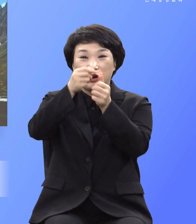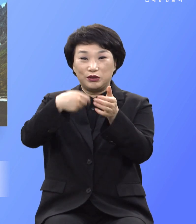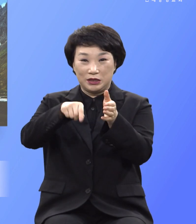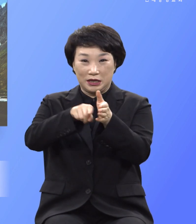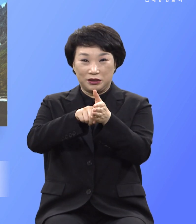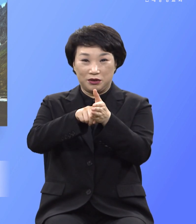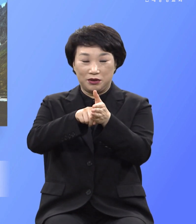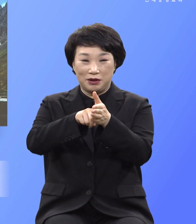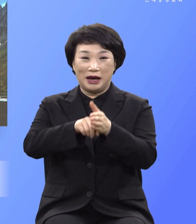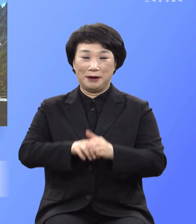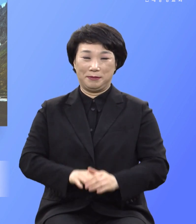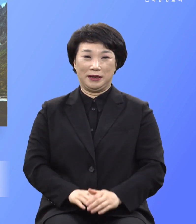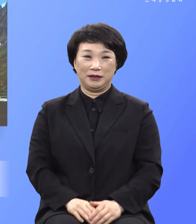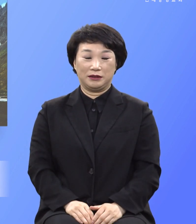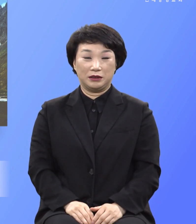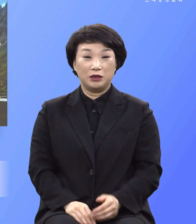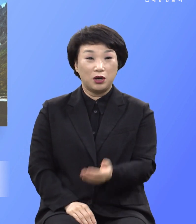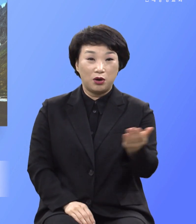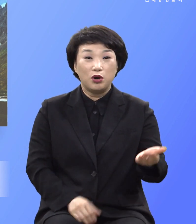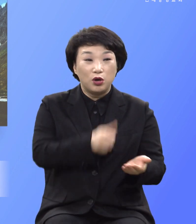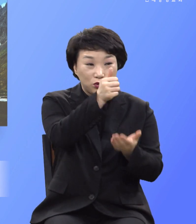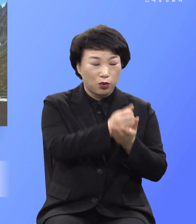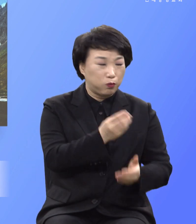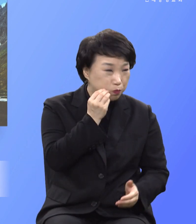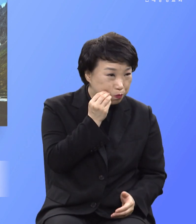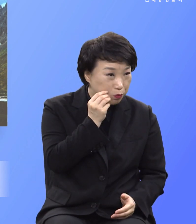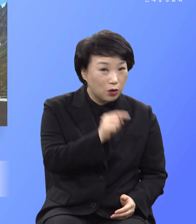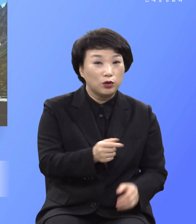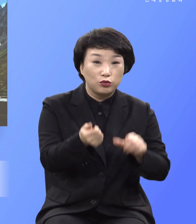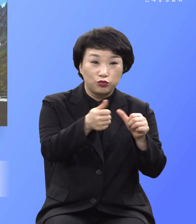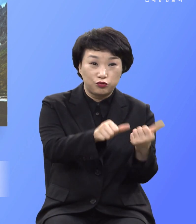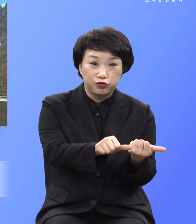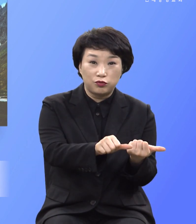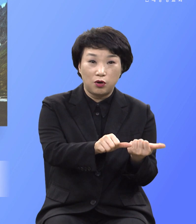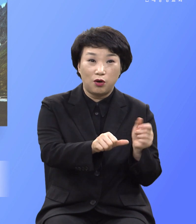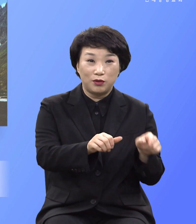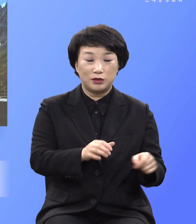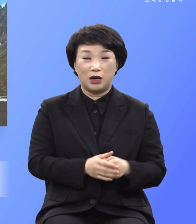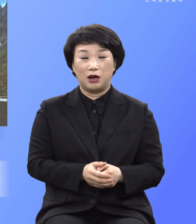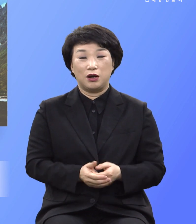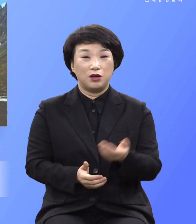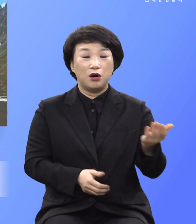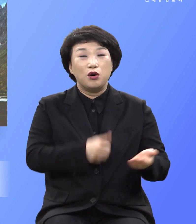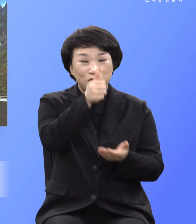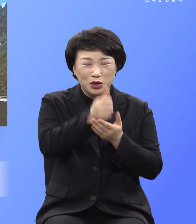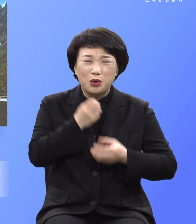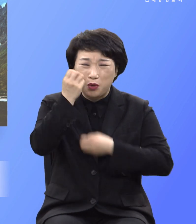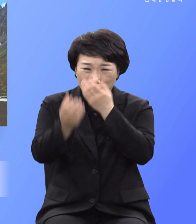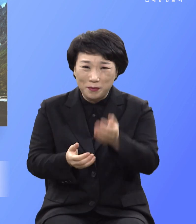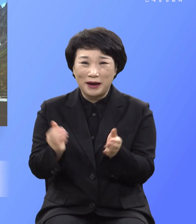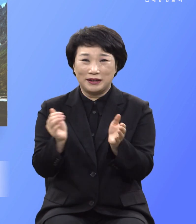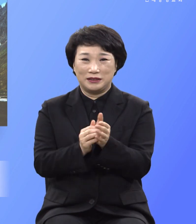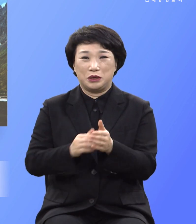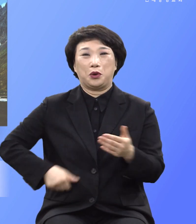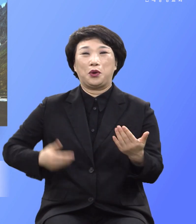죄를 그대로 놔두면 그가 죽을 것이니 죄를 토해 내놓고 회개하라